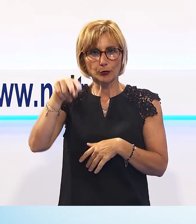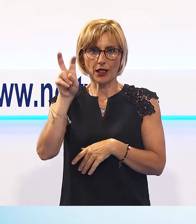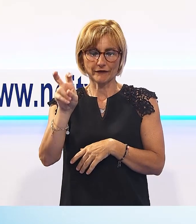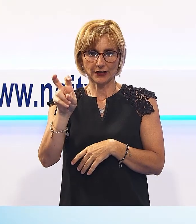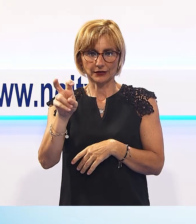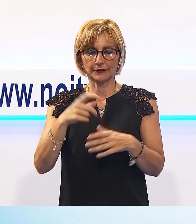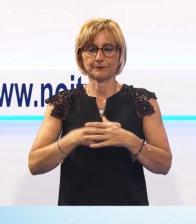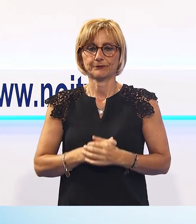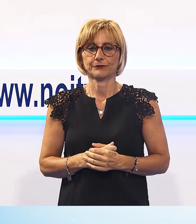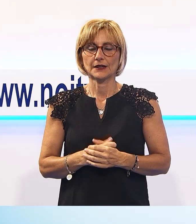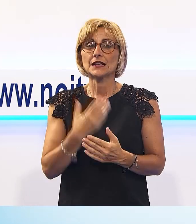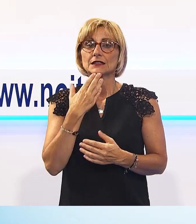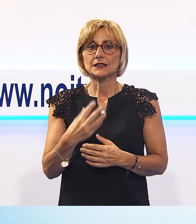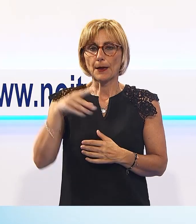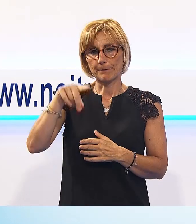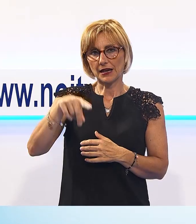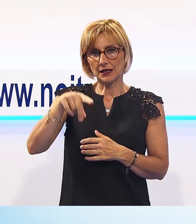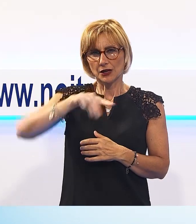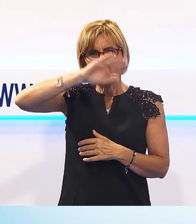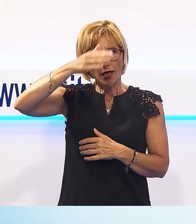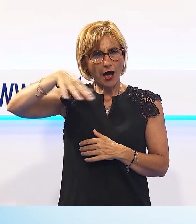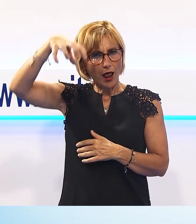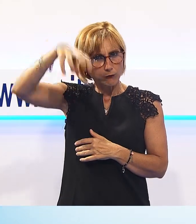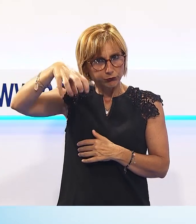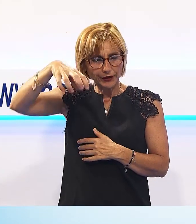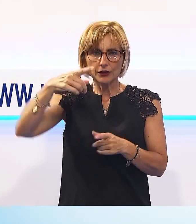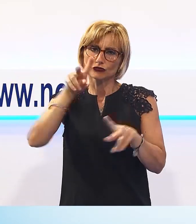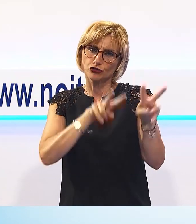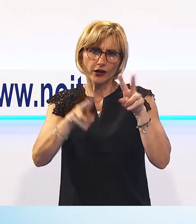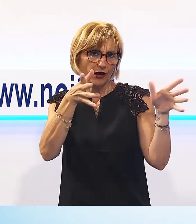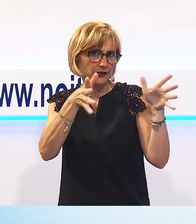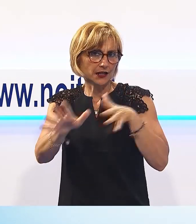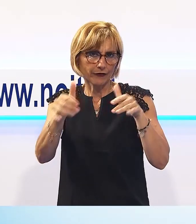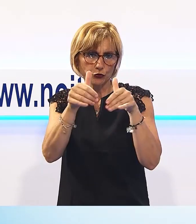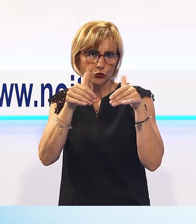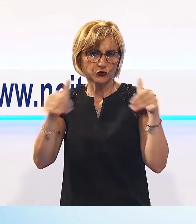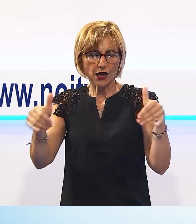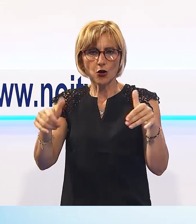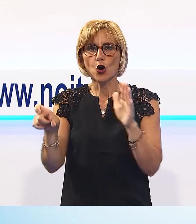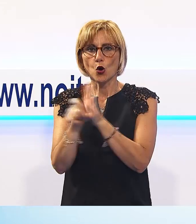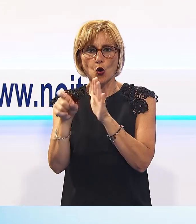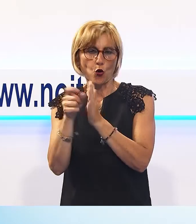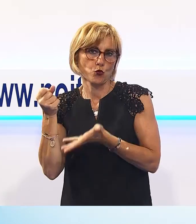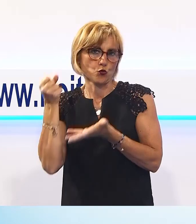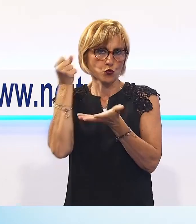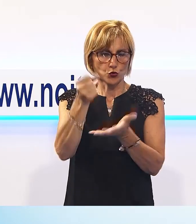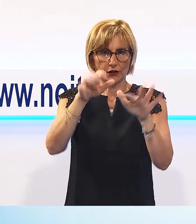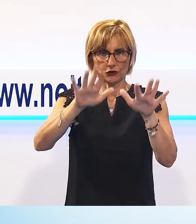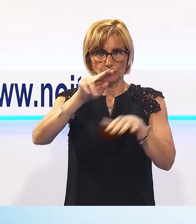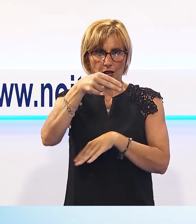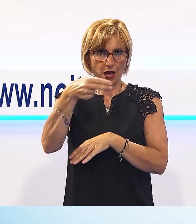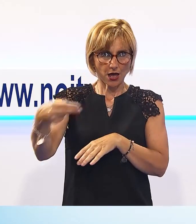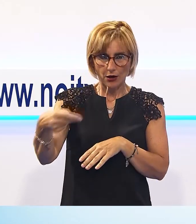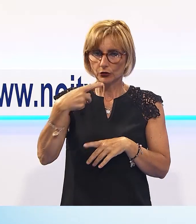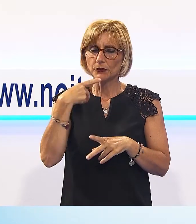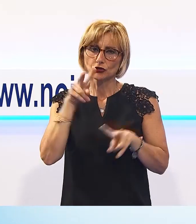Salvate il Museo di San Pellegrino in Alpe, l'Unione Comune della Gartagnana ha deliberato la cifra di 10.000 euro per la gestione del museo, contribuendo così